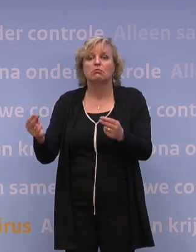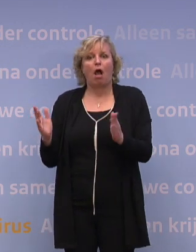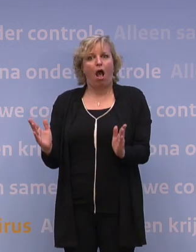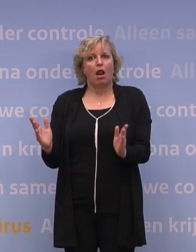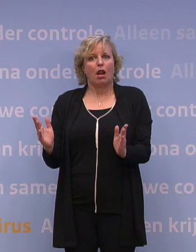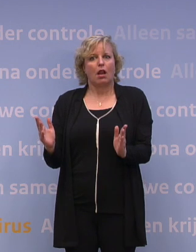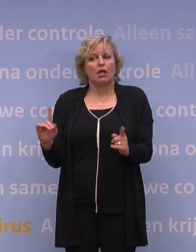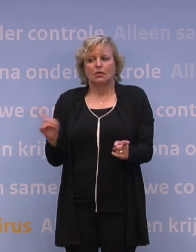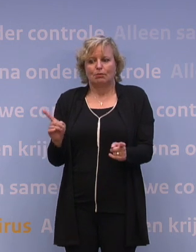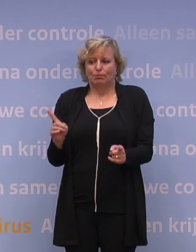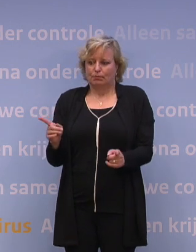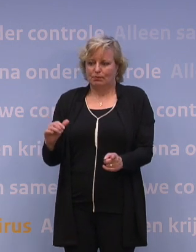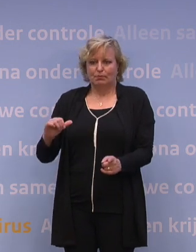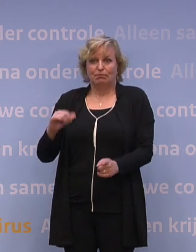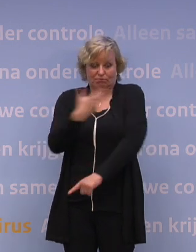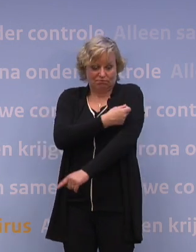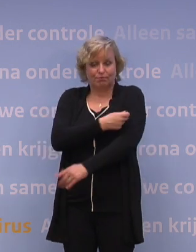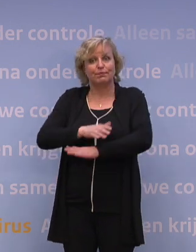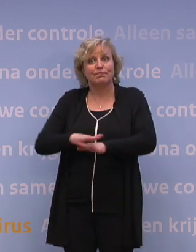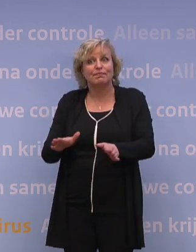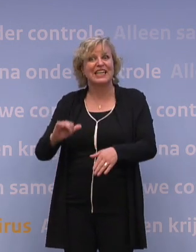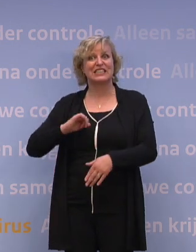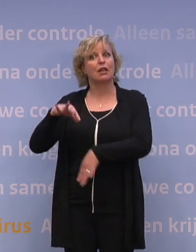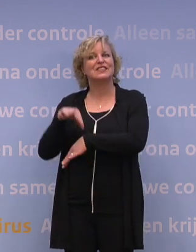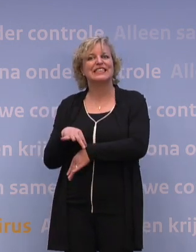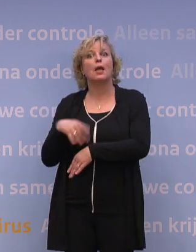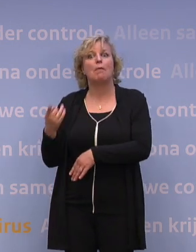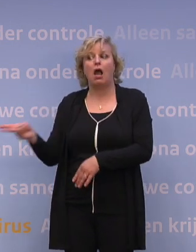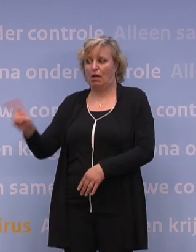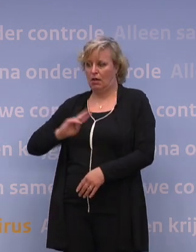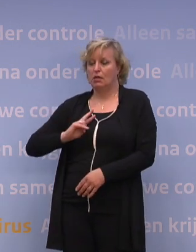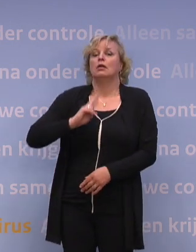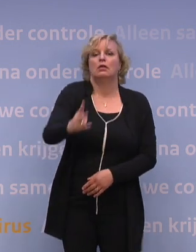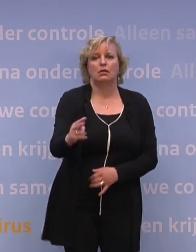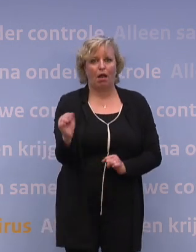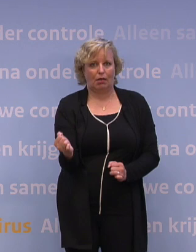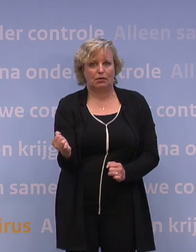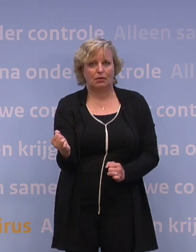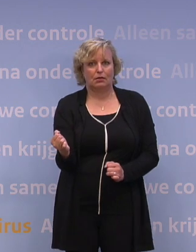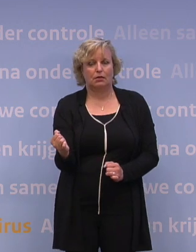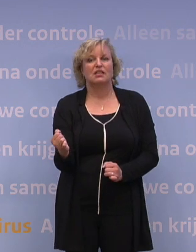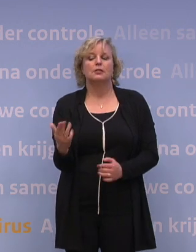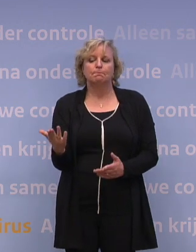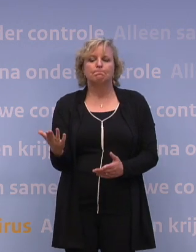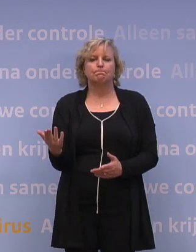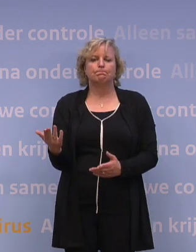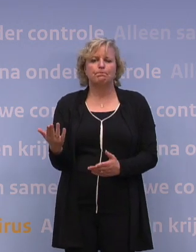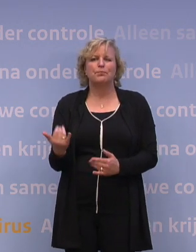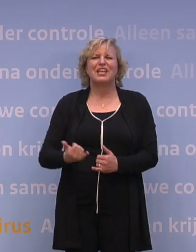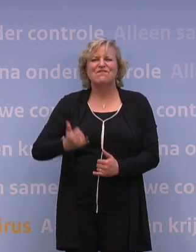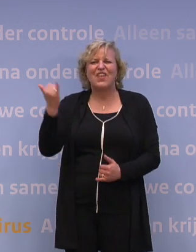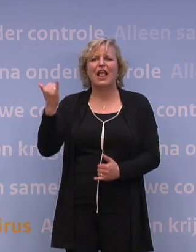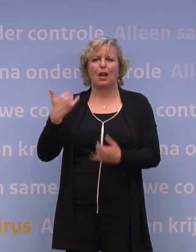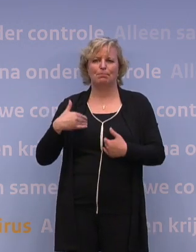misschien niet zelf ziek wordt, maar misschien nog een ander ziek zou kunnen maken, om al die redenen. Er zijn nog steeds veel mensen in de ziekenhuizen liggen, er moet heel veel zorg worden